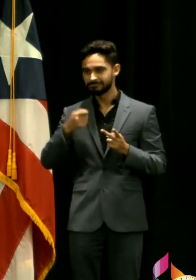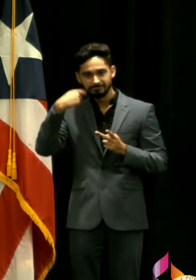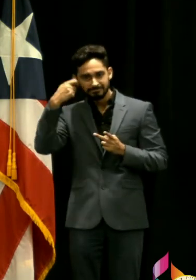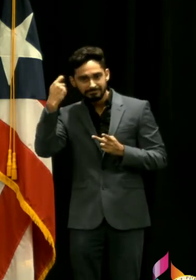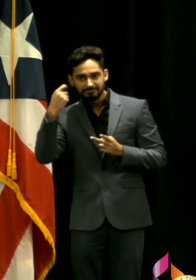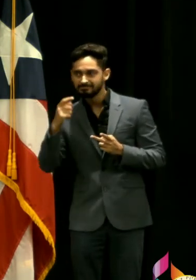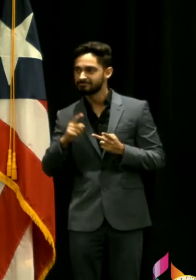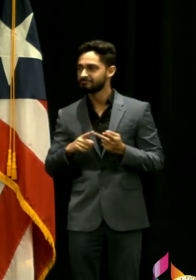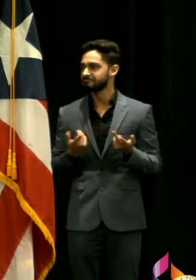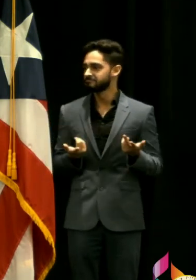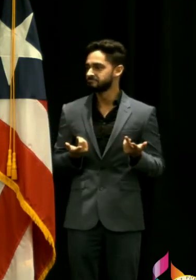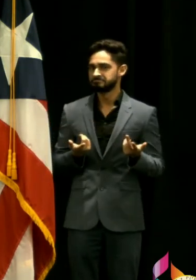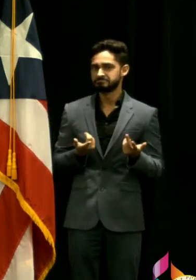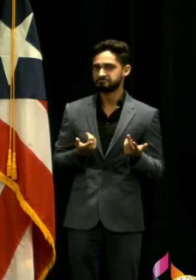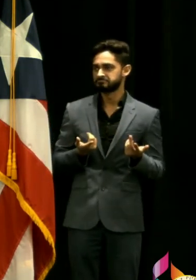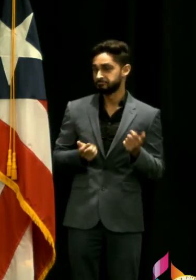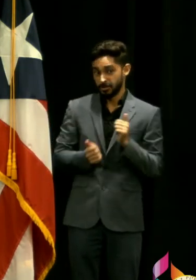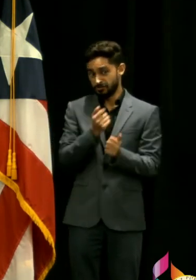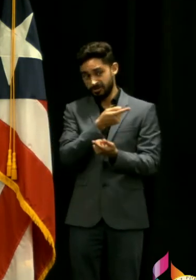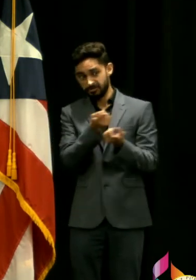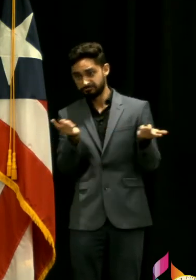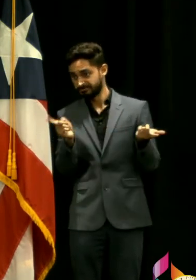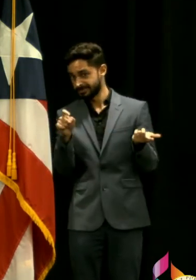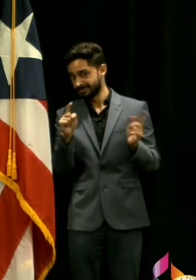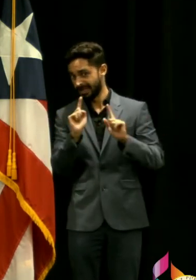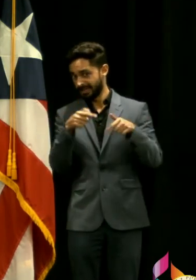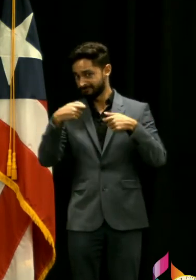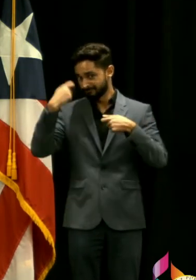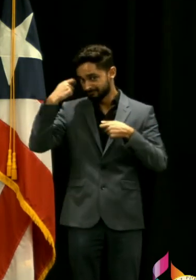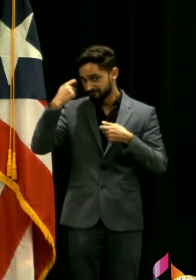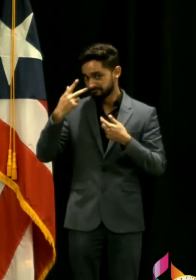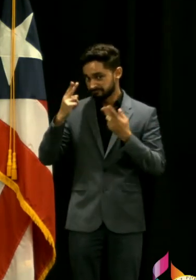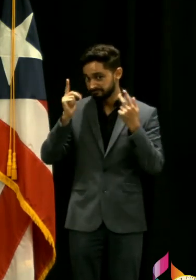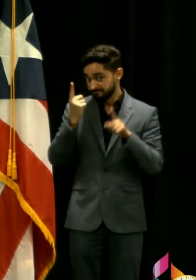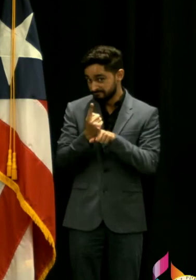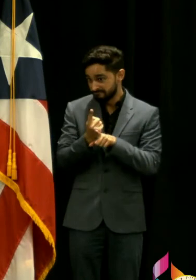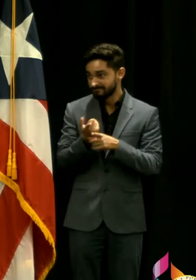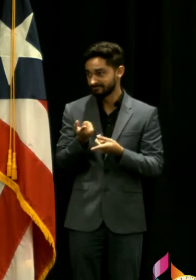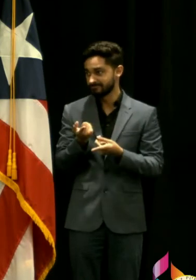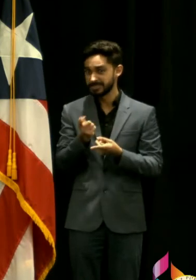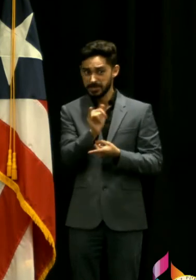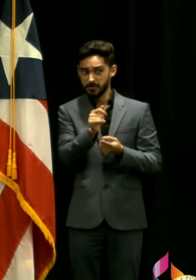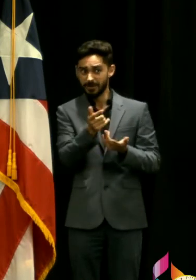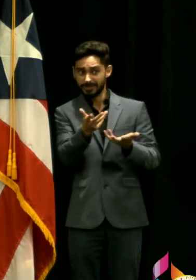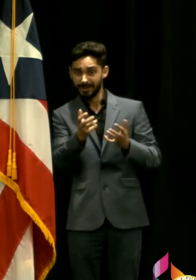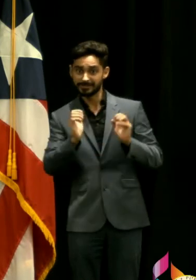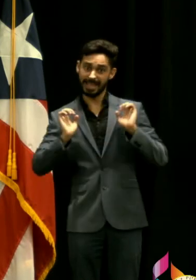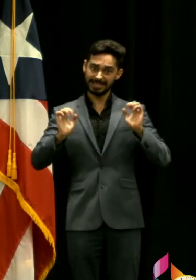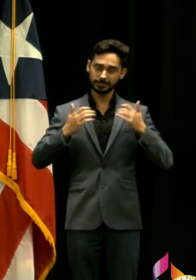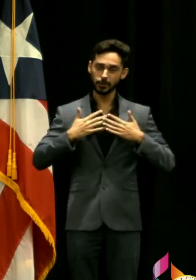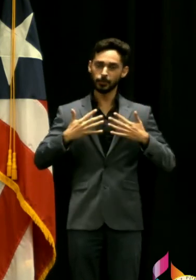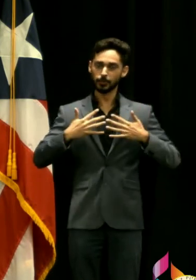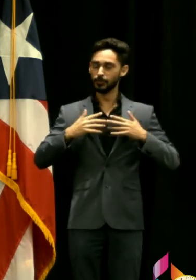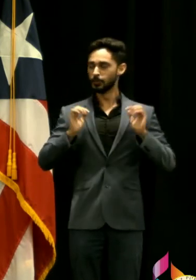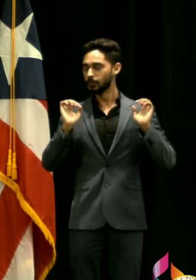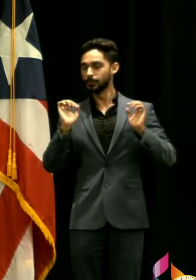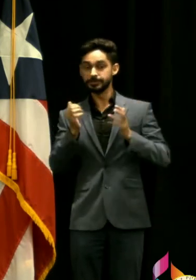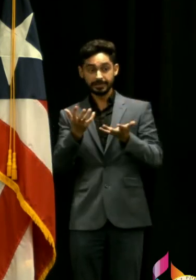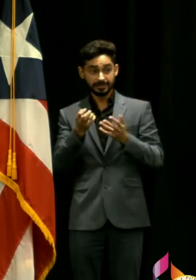la gran mayoría necesita ir ¿verdad? y de igual manera muchos quieren ir al gimnasio y pues